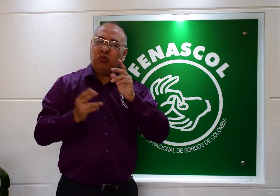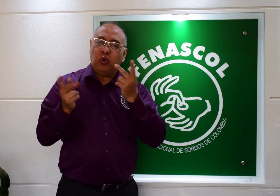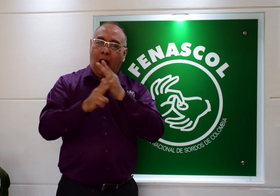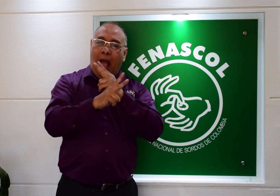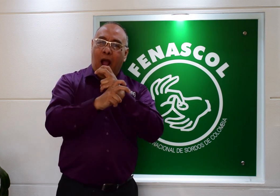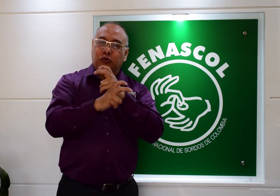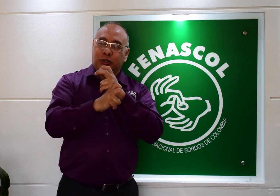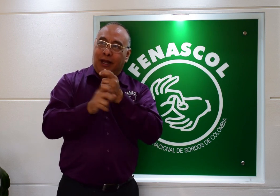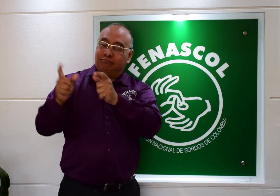en Austria.